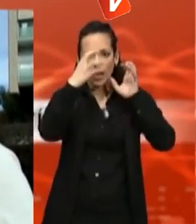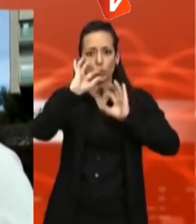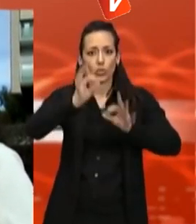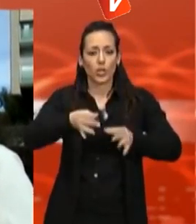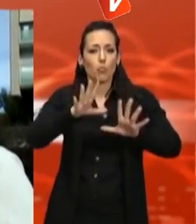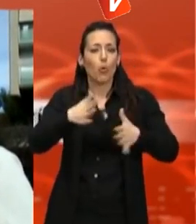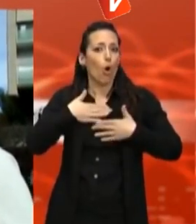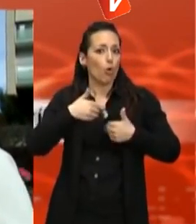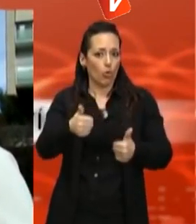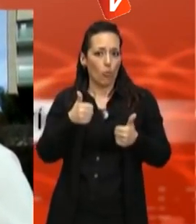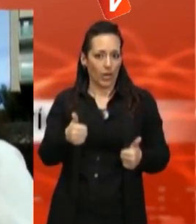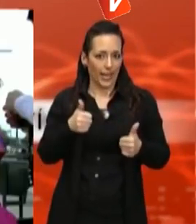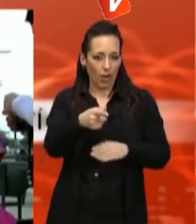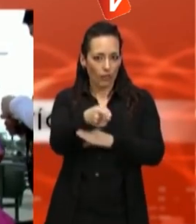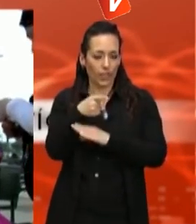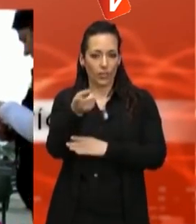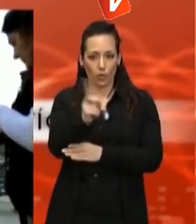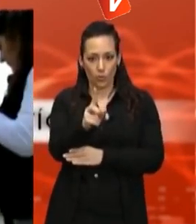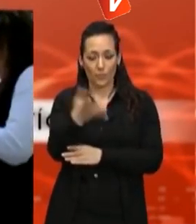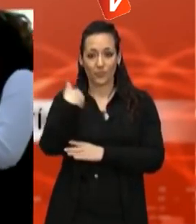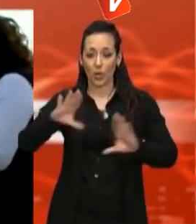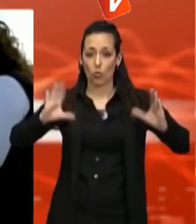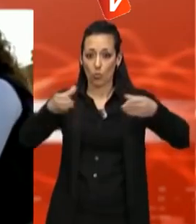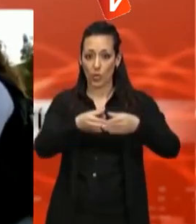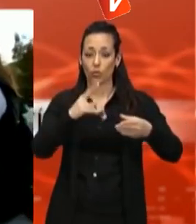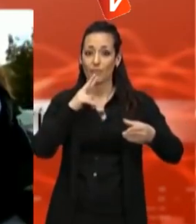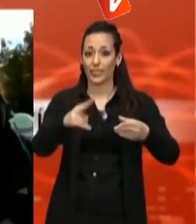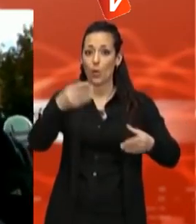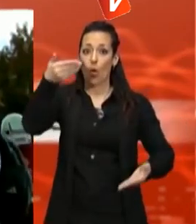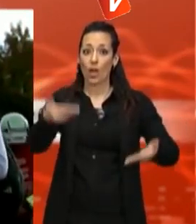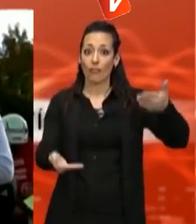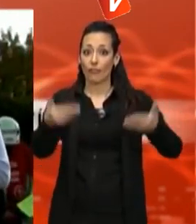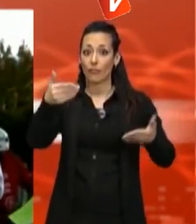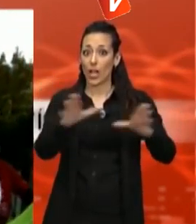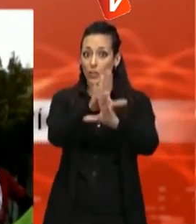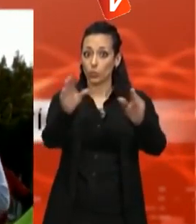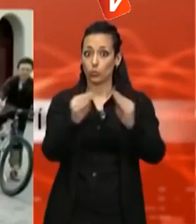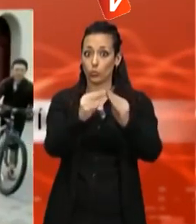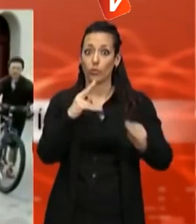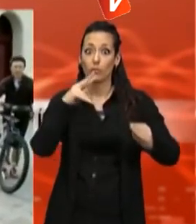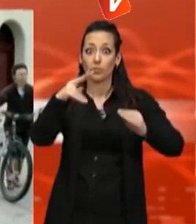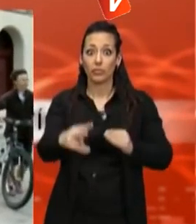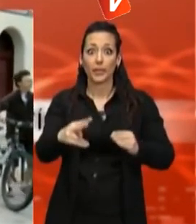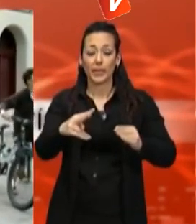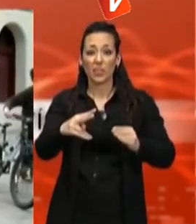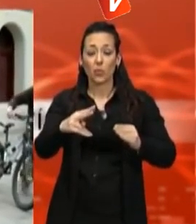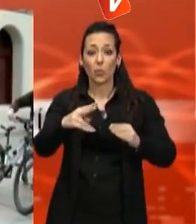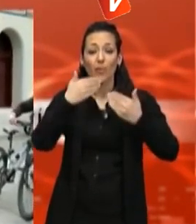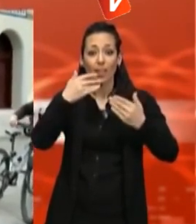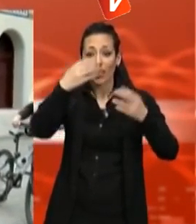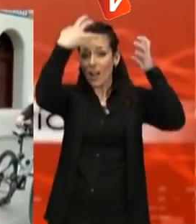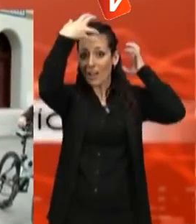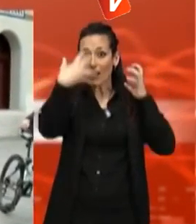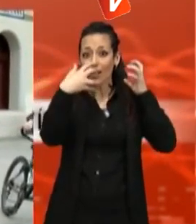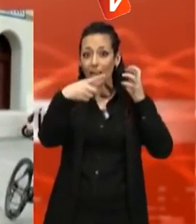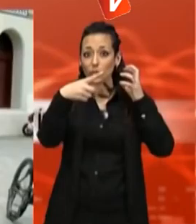Segons l'agrupació, els estudis actuals no demostren que aquest element de seguretat representi realment una reducció dels accidents o morts per lesió